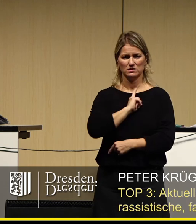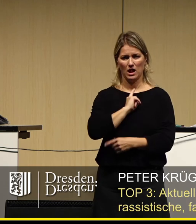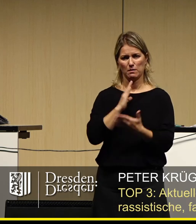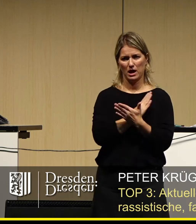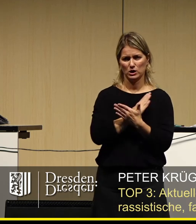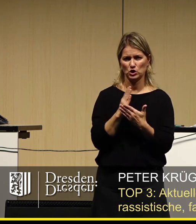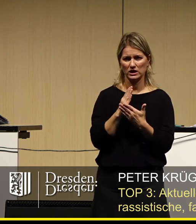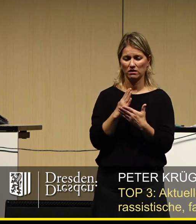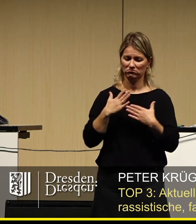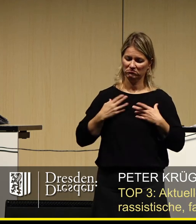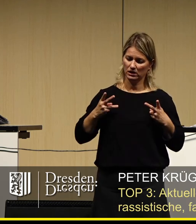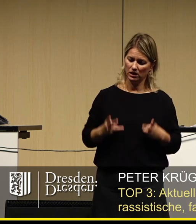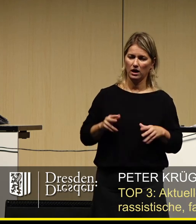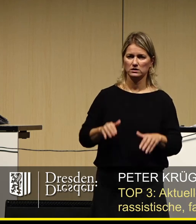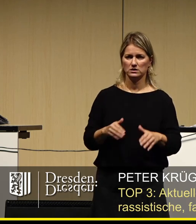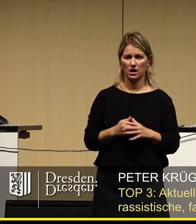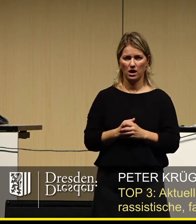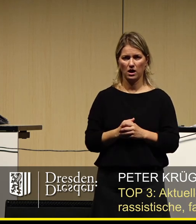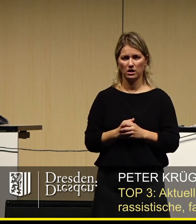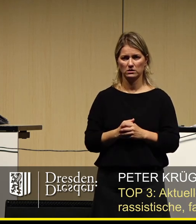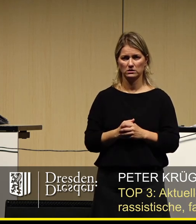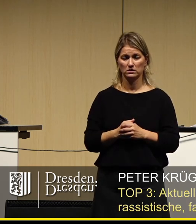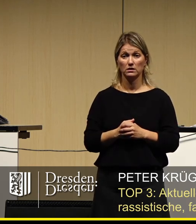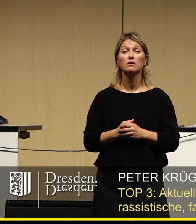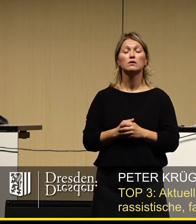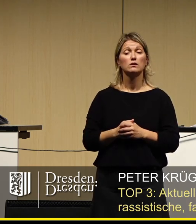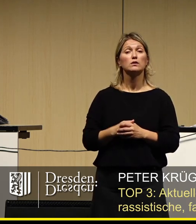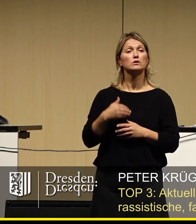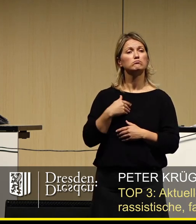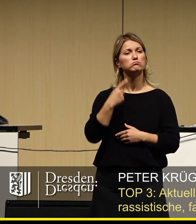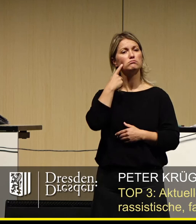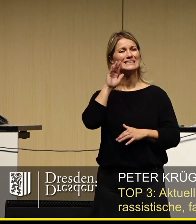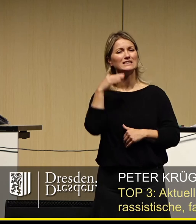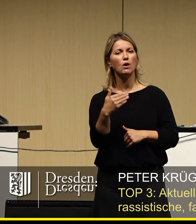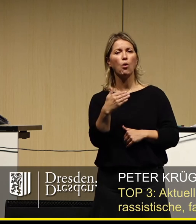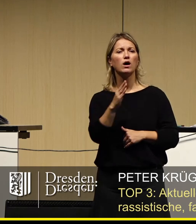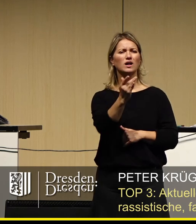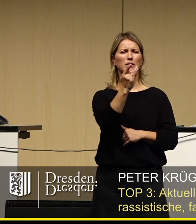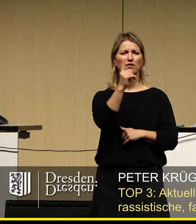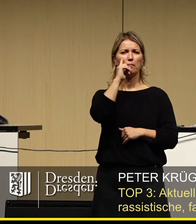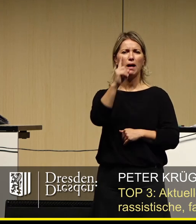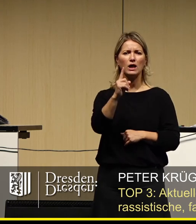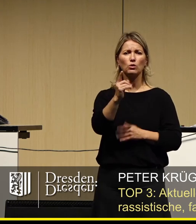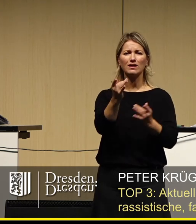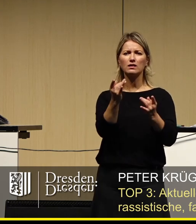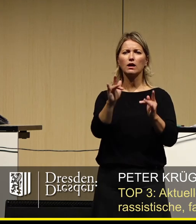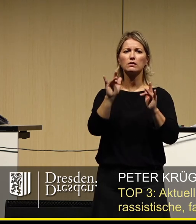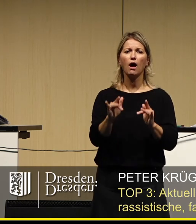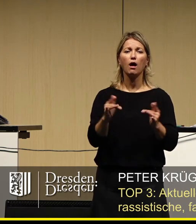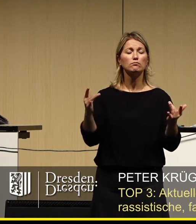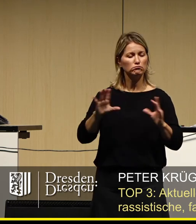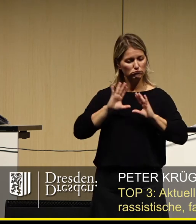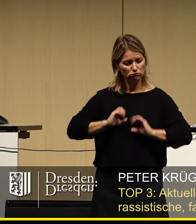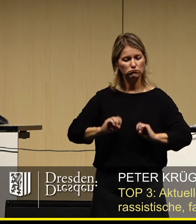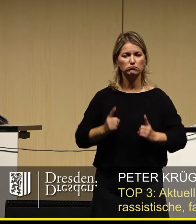Er hat ein Recht dazu. Dass er dabei auf heftige Kritik und gegenteilige Meinungen stoßen kann, muss er wohl oder übel